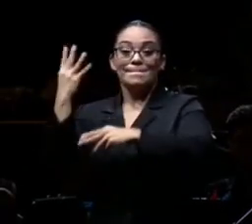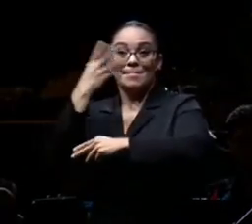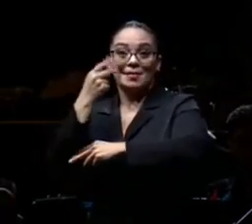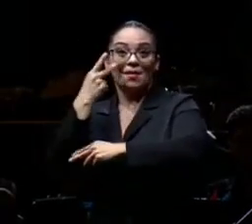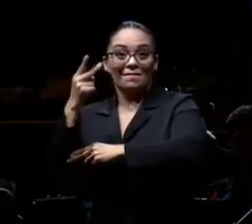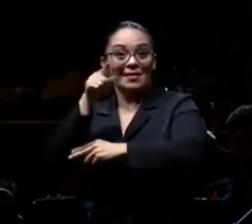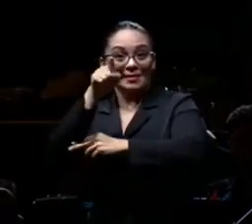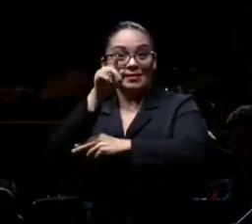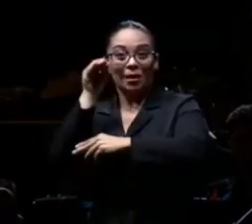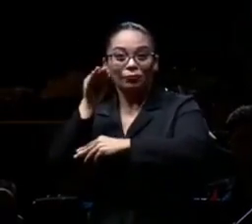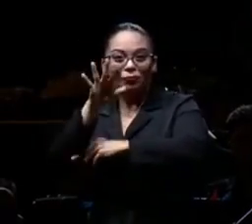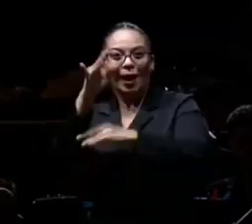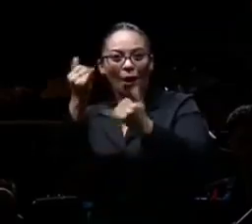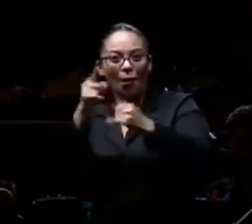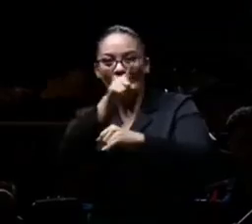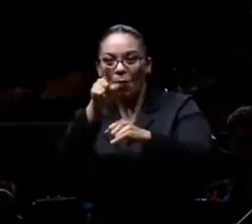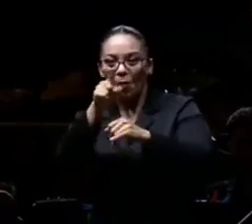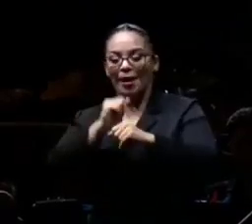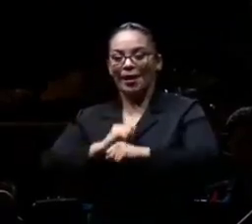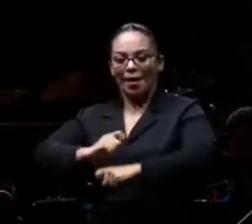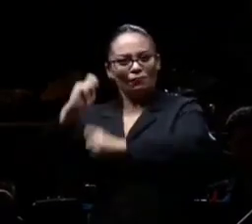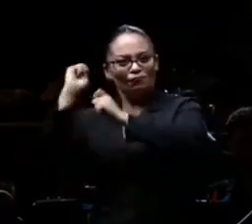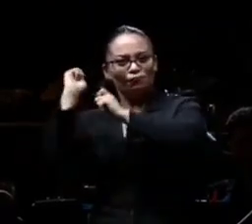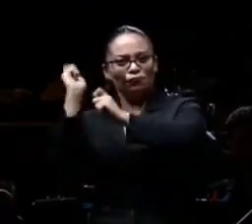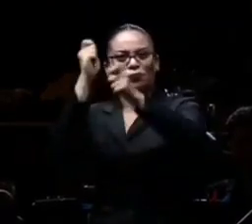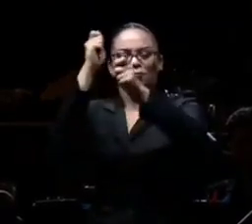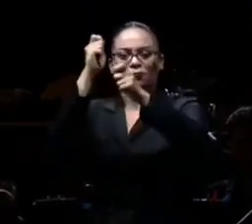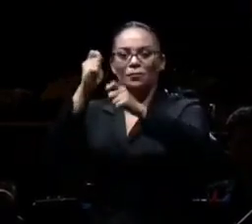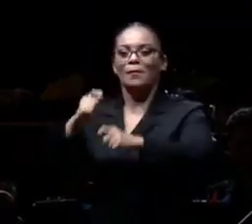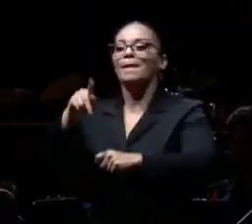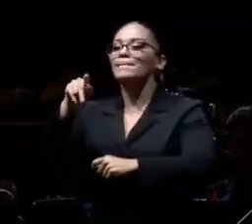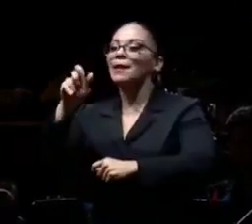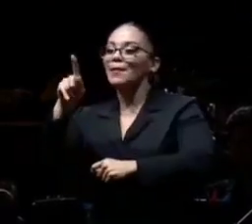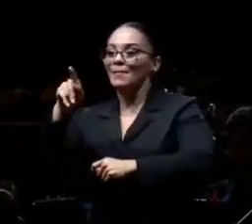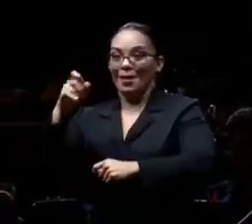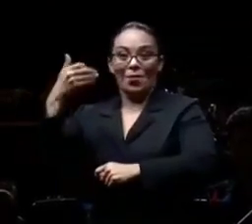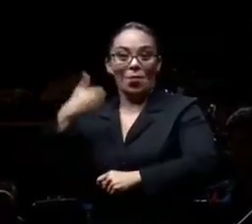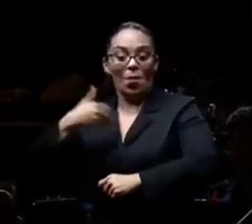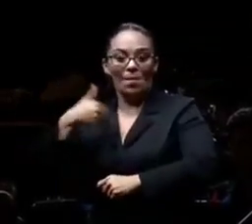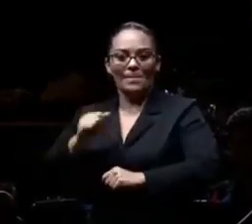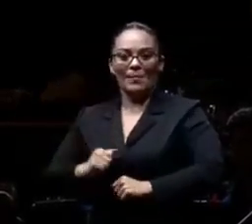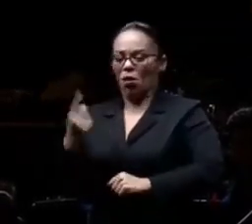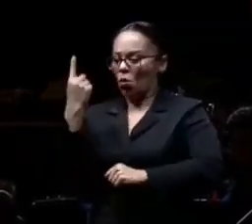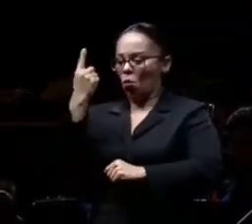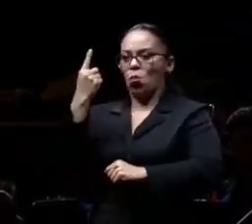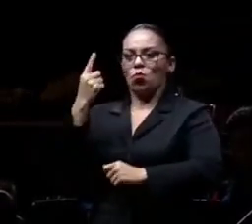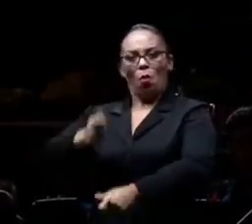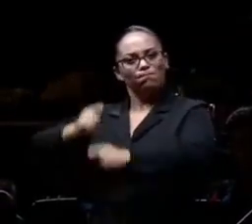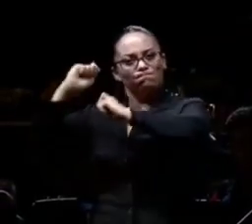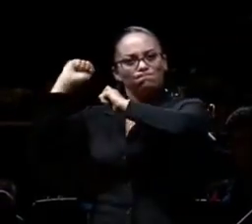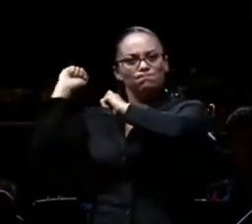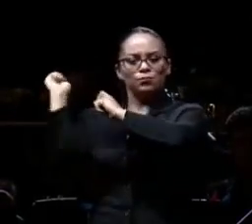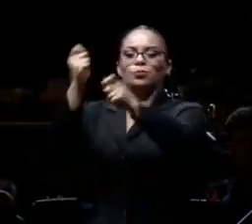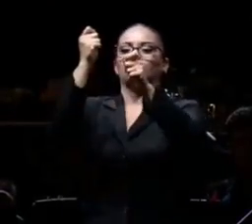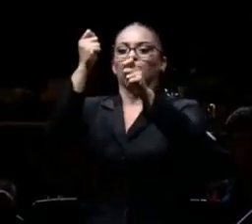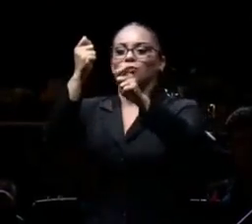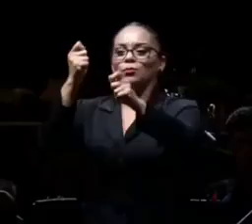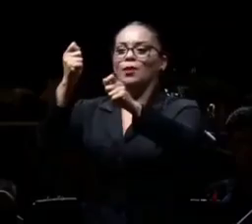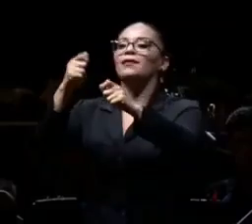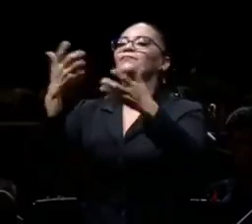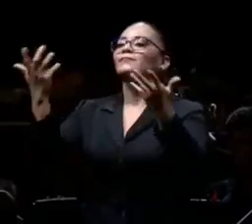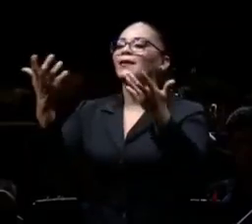iluminado, Don Pepe con un solo masazo demolió